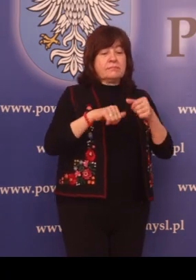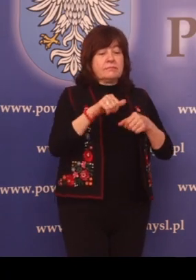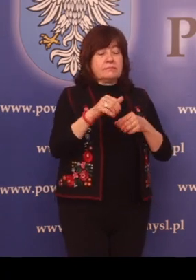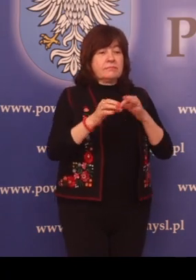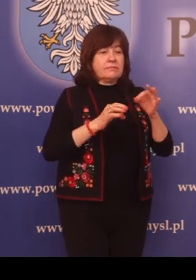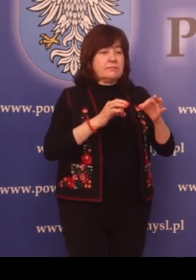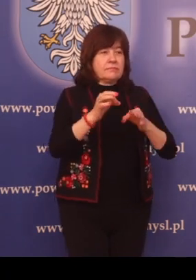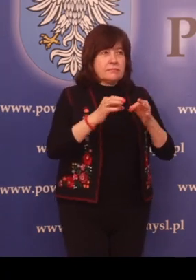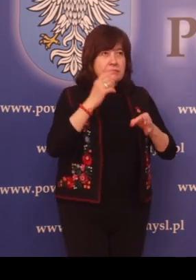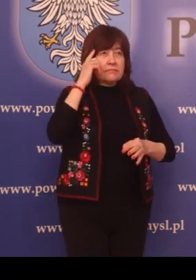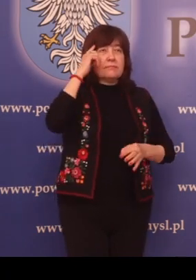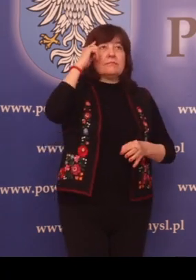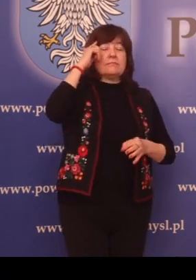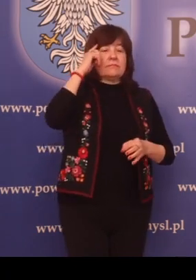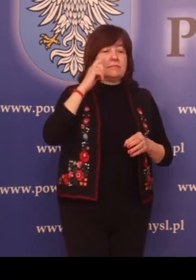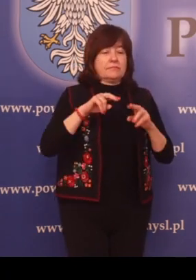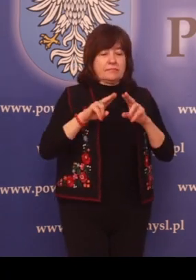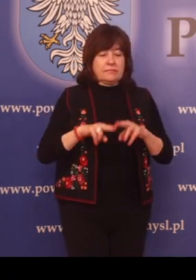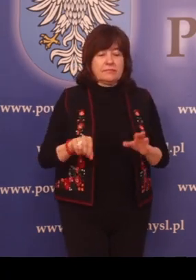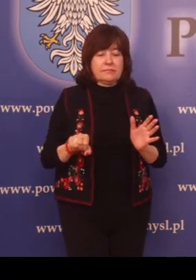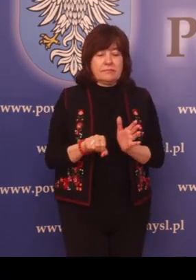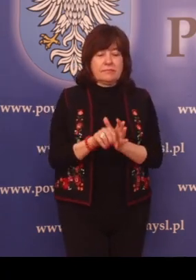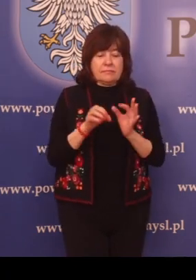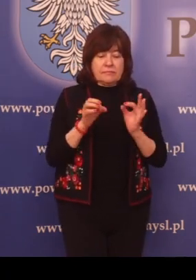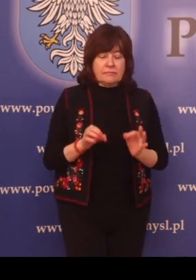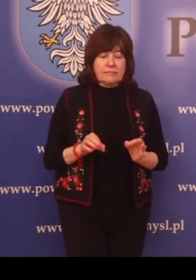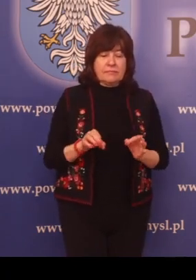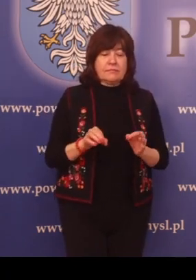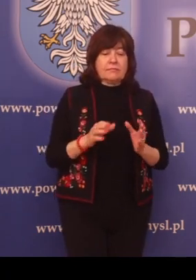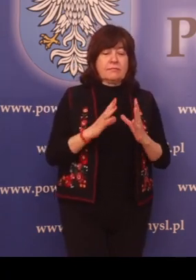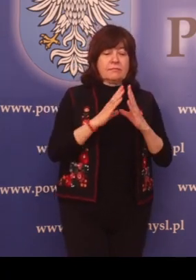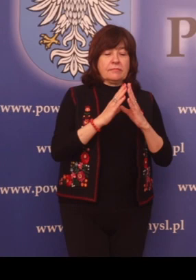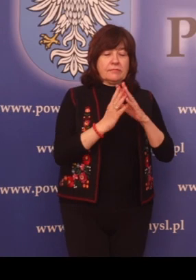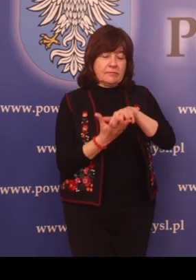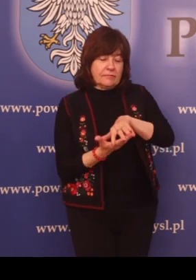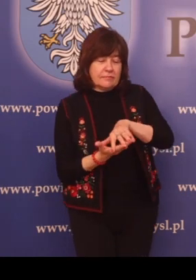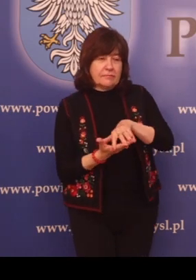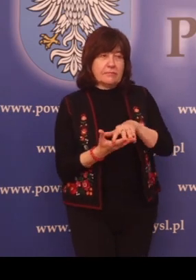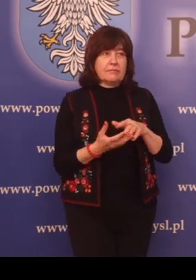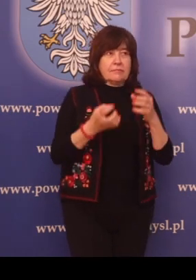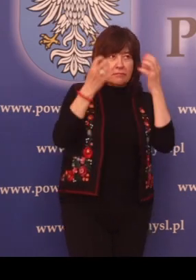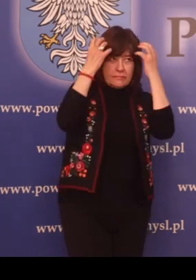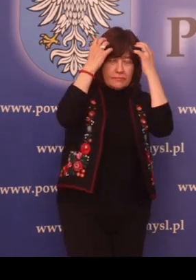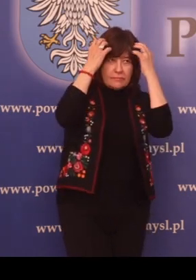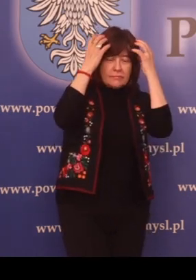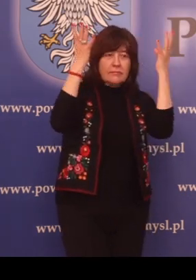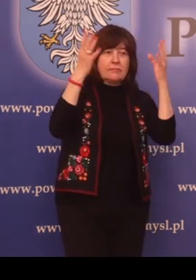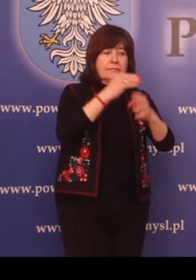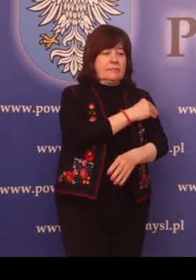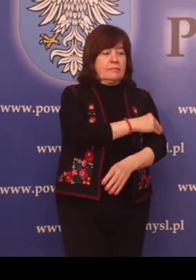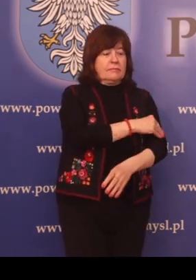przypominają zachowane do dziś liczne zabytki kultury materialnej.